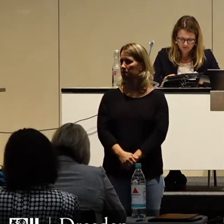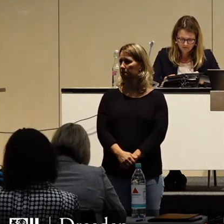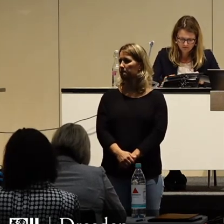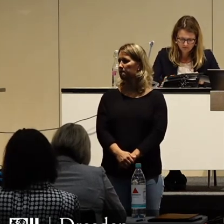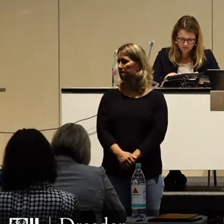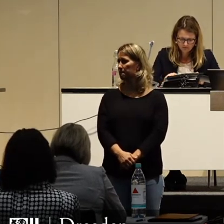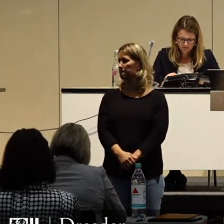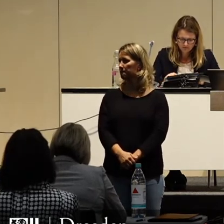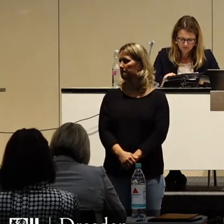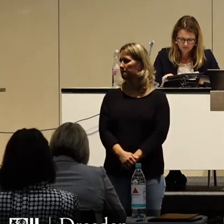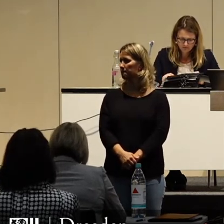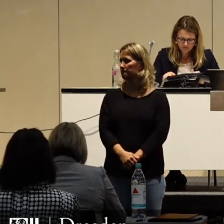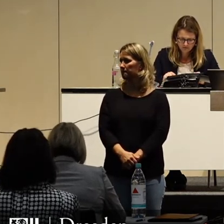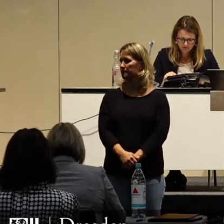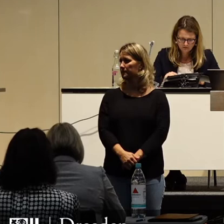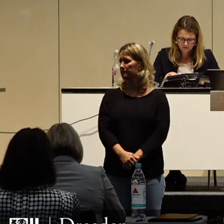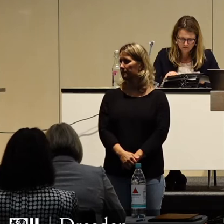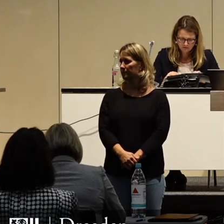Herr Blöthner,